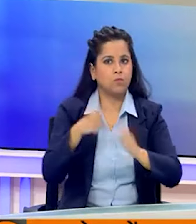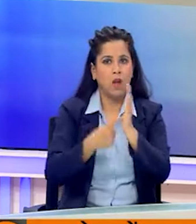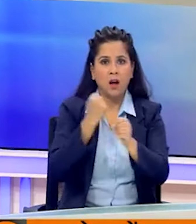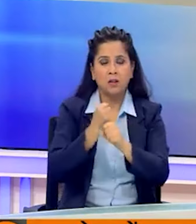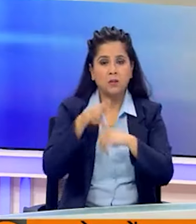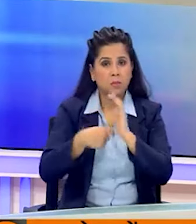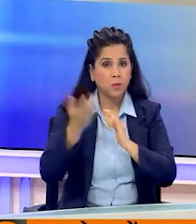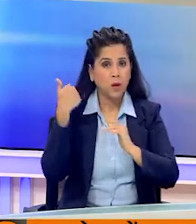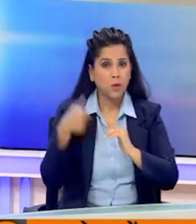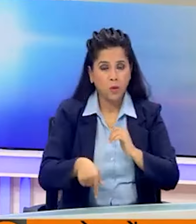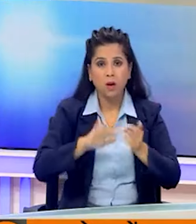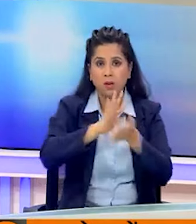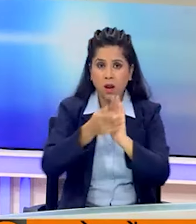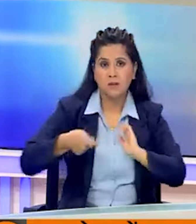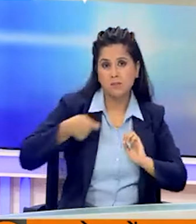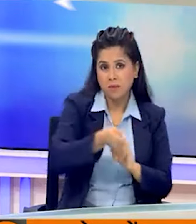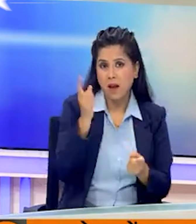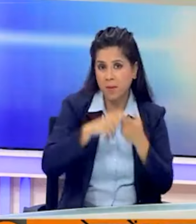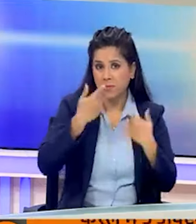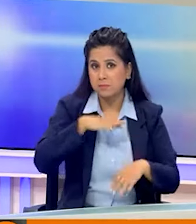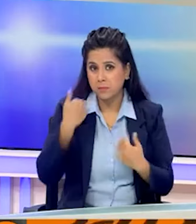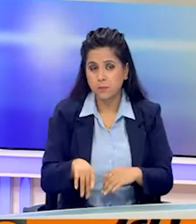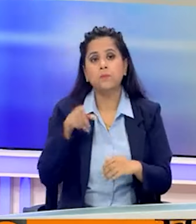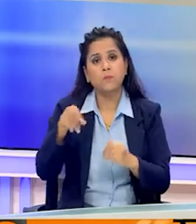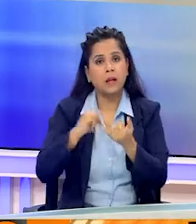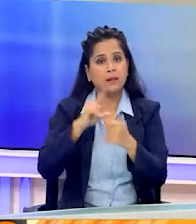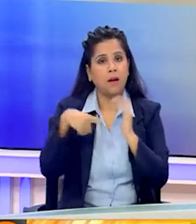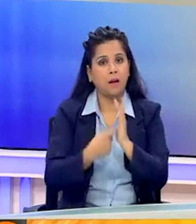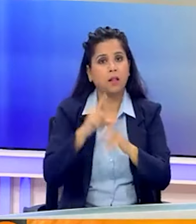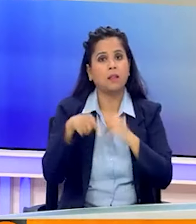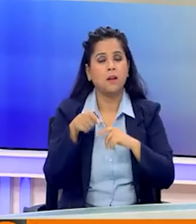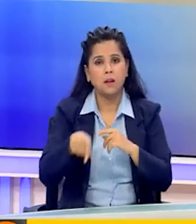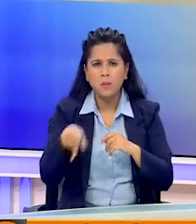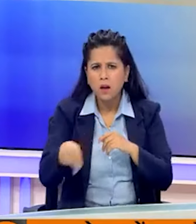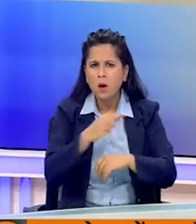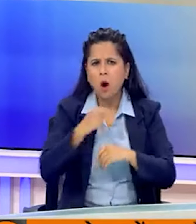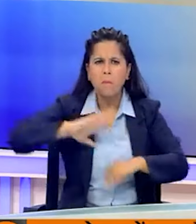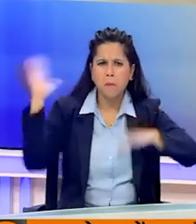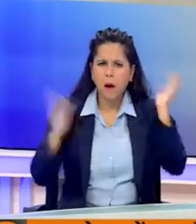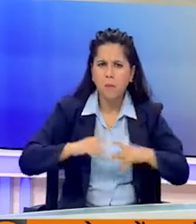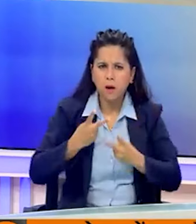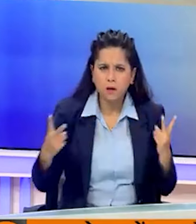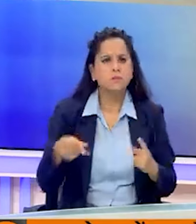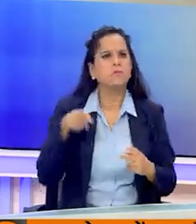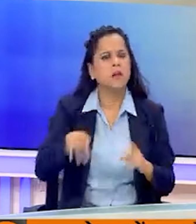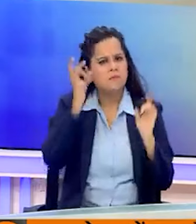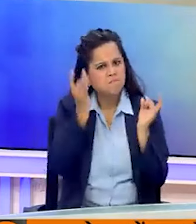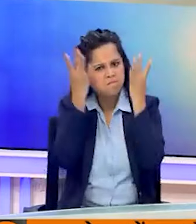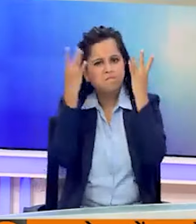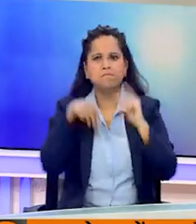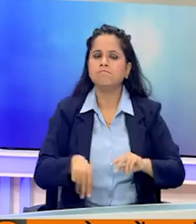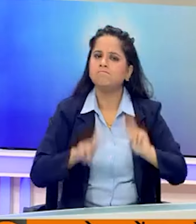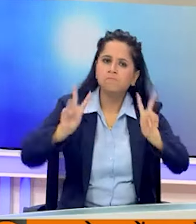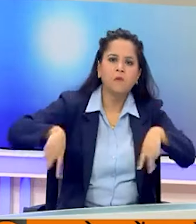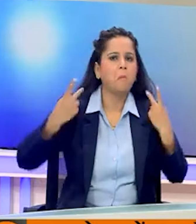रेप मडर केस के बाद सागर दत्ता मेडिकल कॉलेज अस्पताल में डॉक्टरों के साथ हुई मारपीट को लेकर अब इनका गुस्सा और